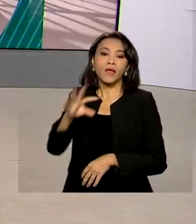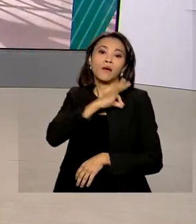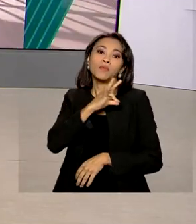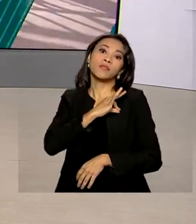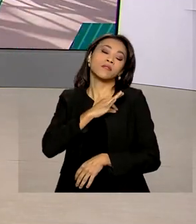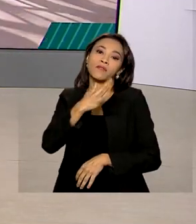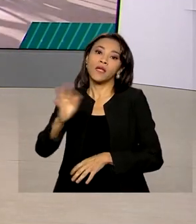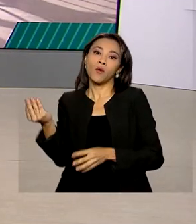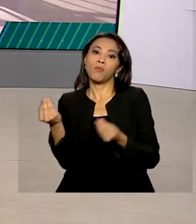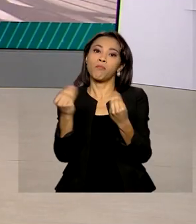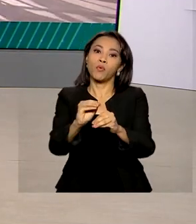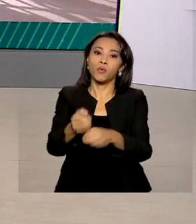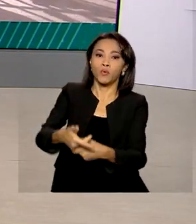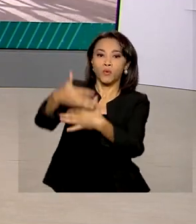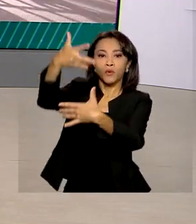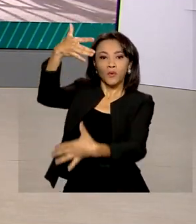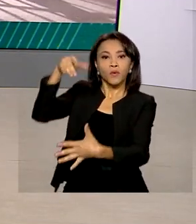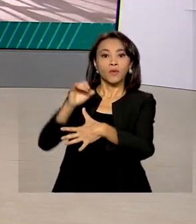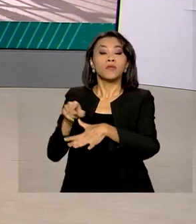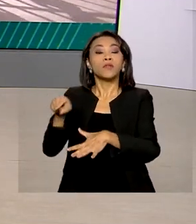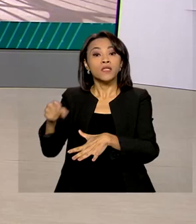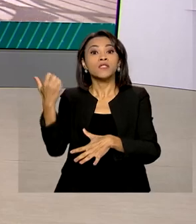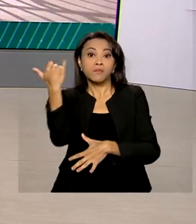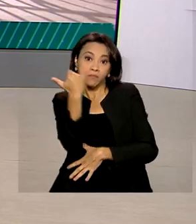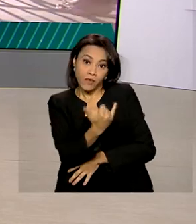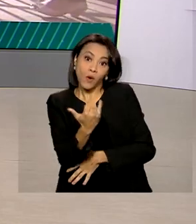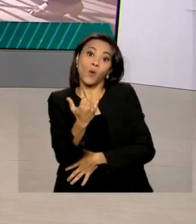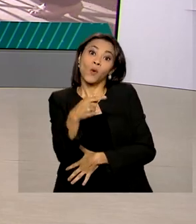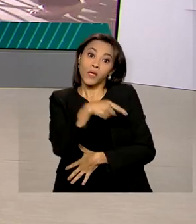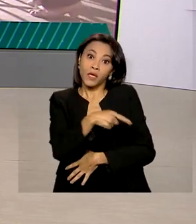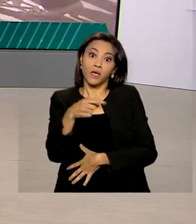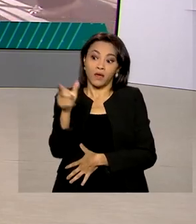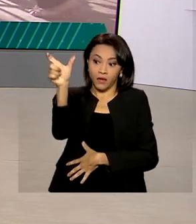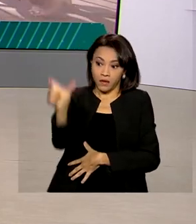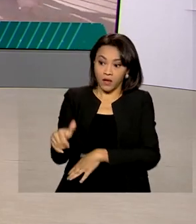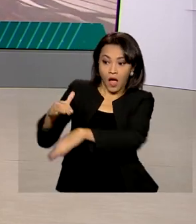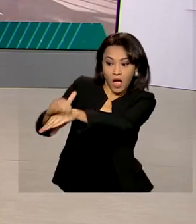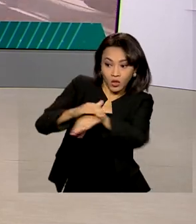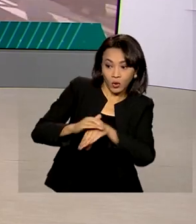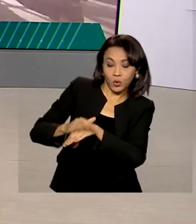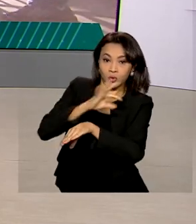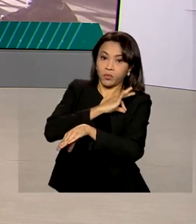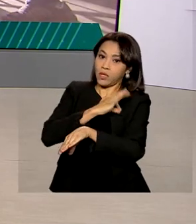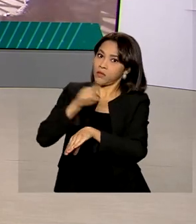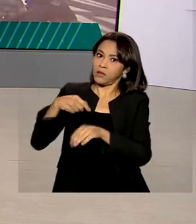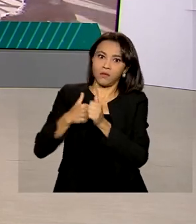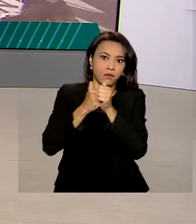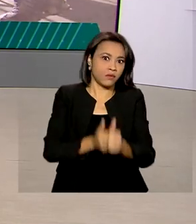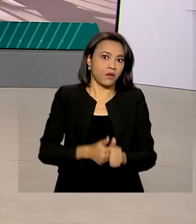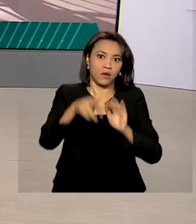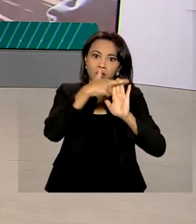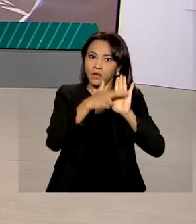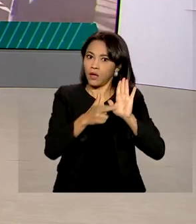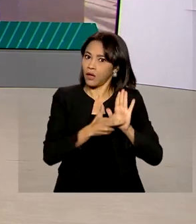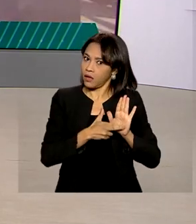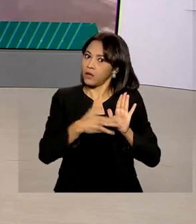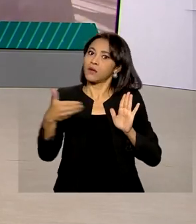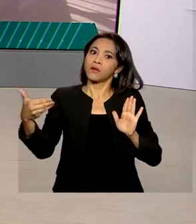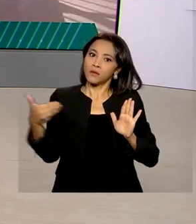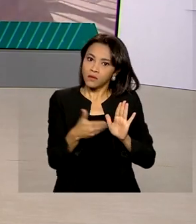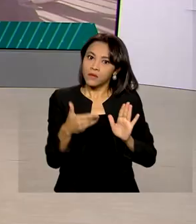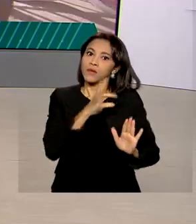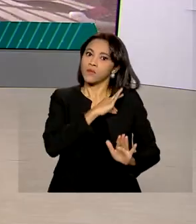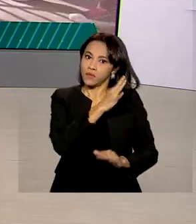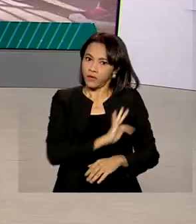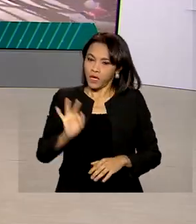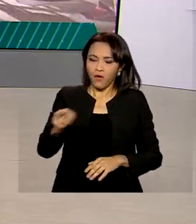vídeo nas redes sociais e ressalta que a atuação dos policiais envolvidos não condiz com as diretrizes da corporação. Os policiais